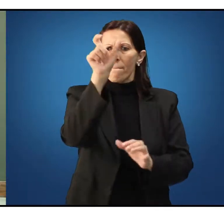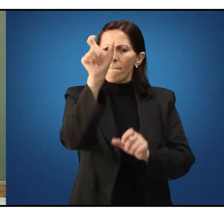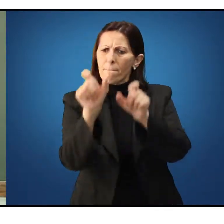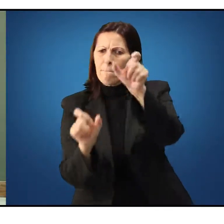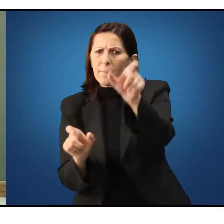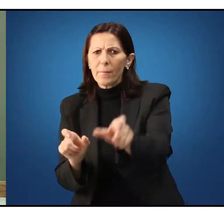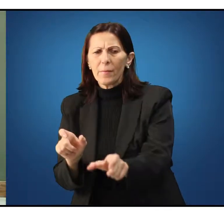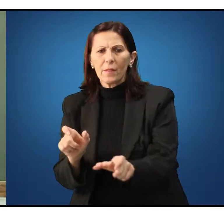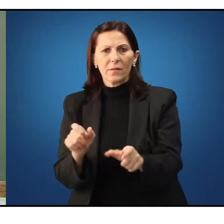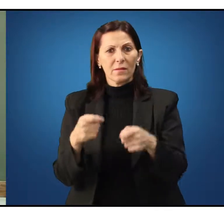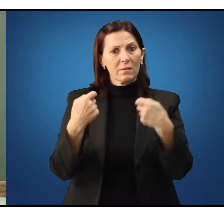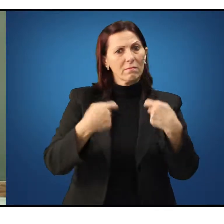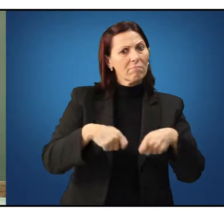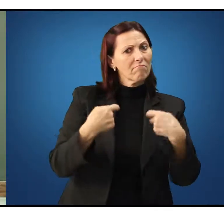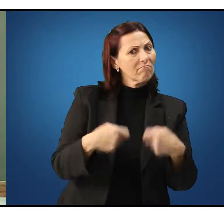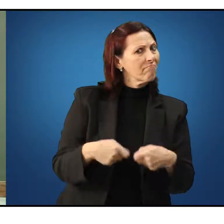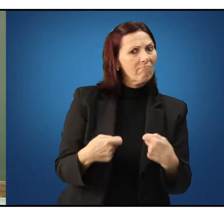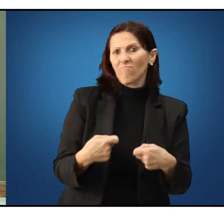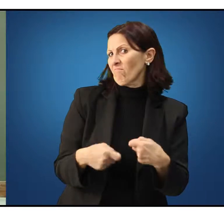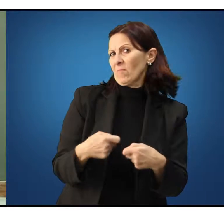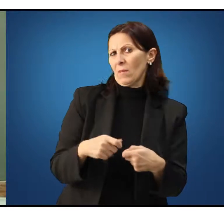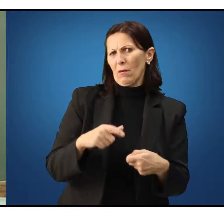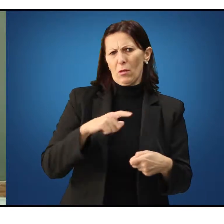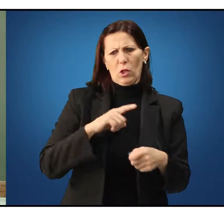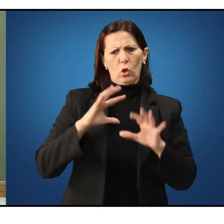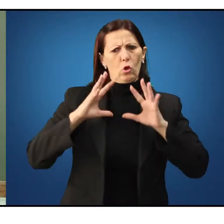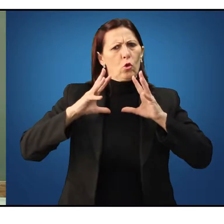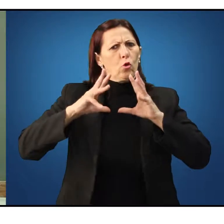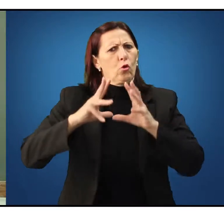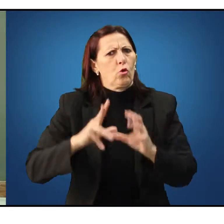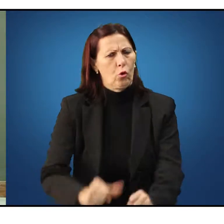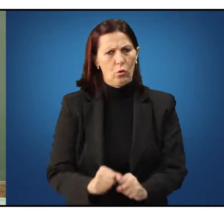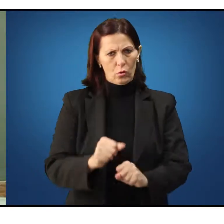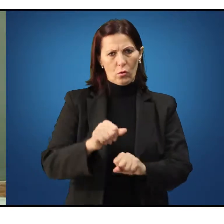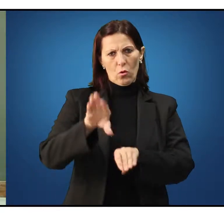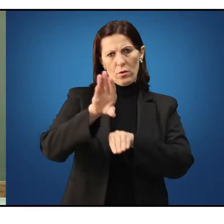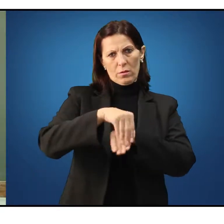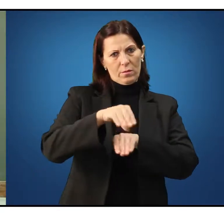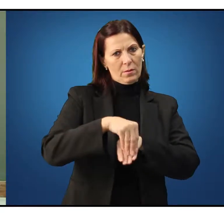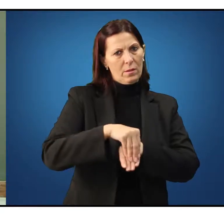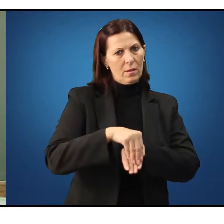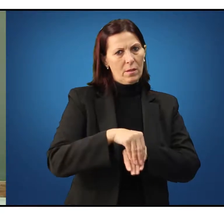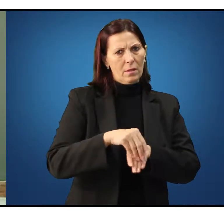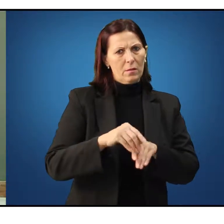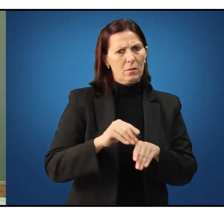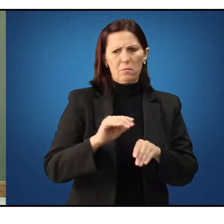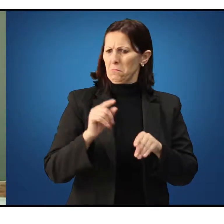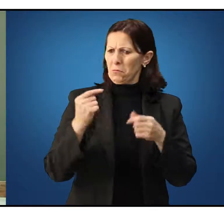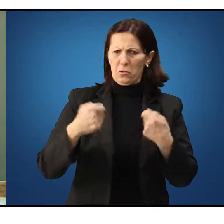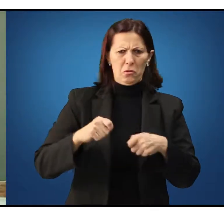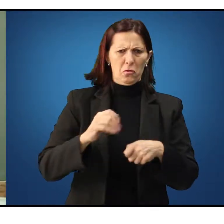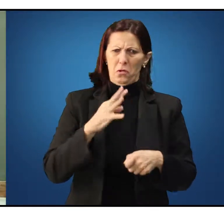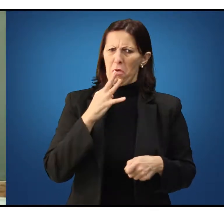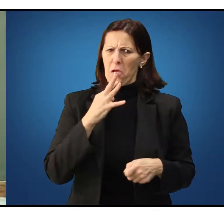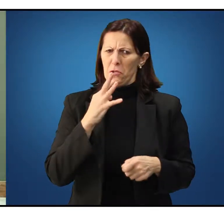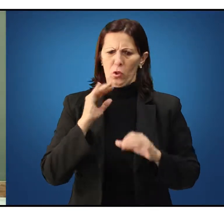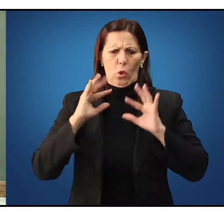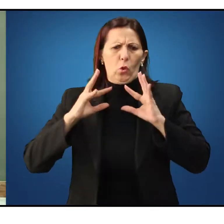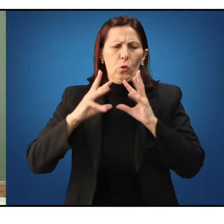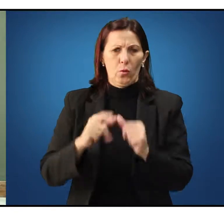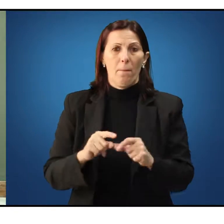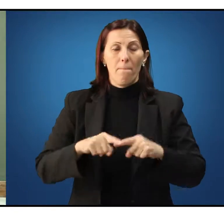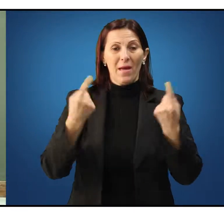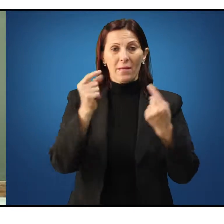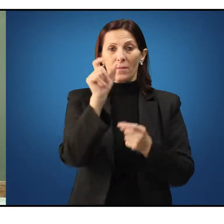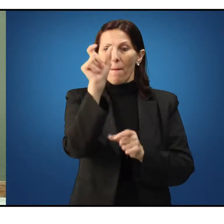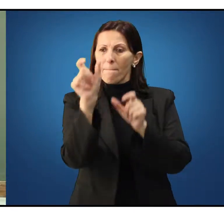não necessariamente detém o saber, não necessariamente é um sábio, mas é uma pessoa que